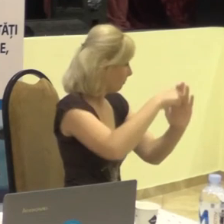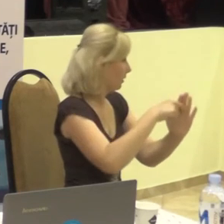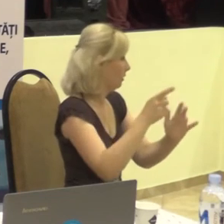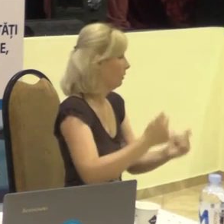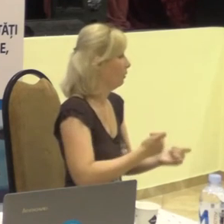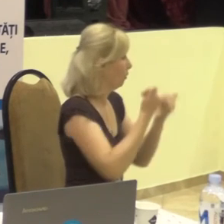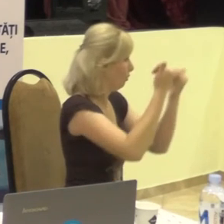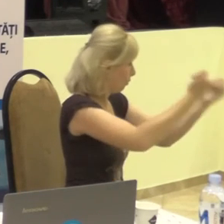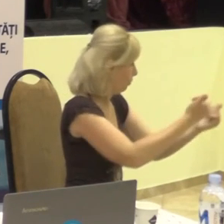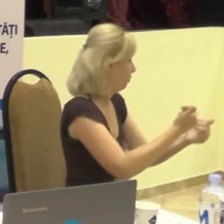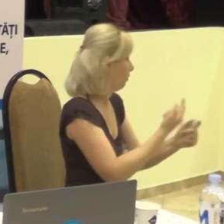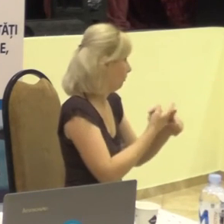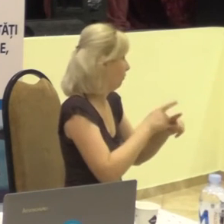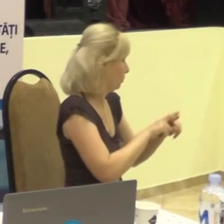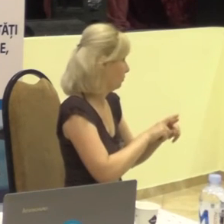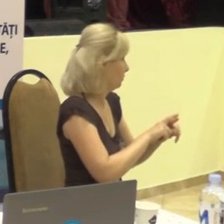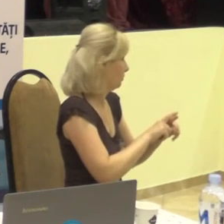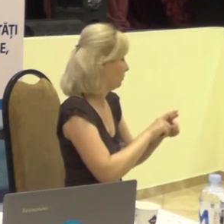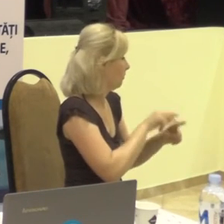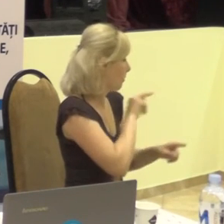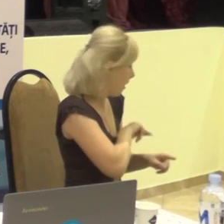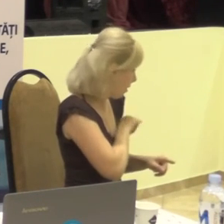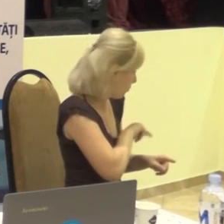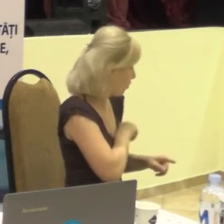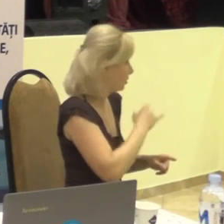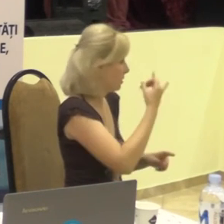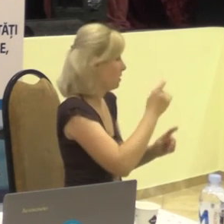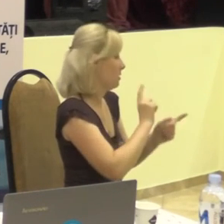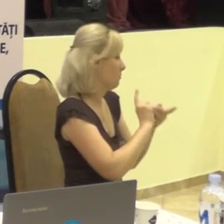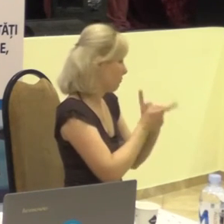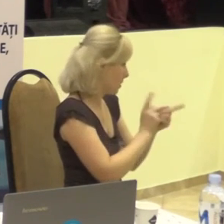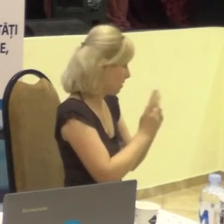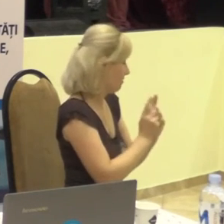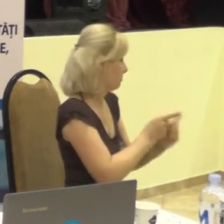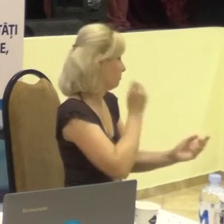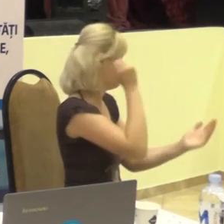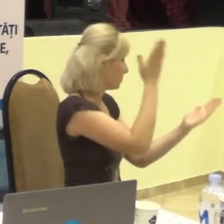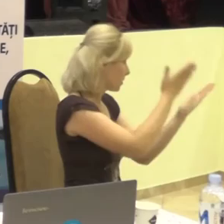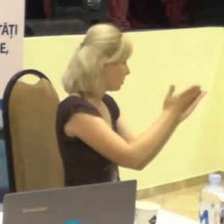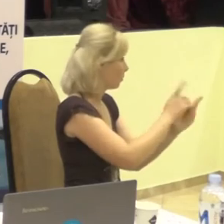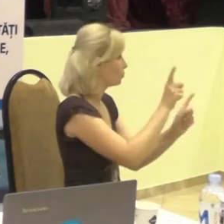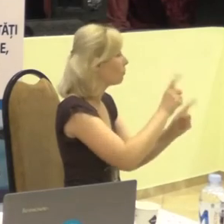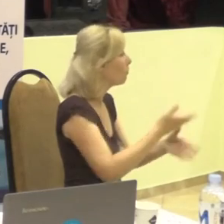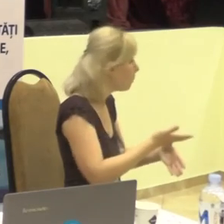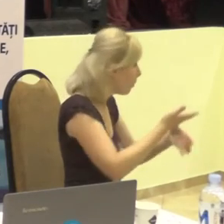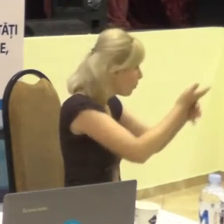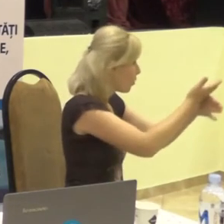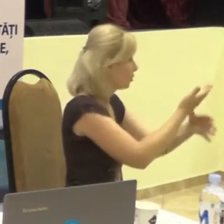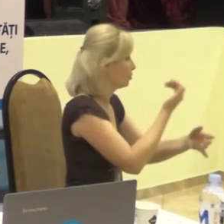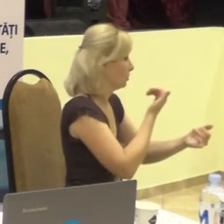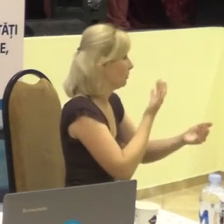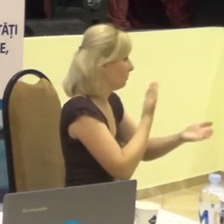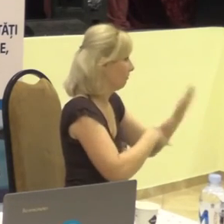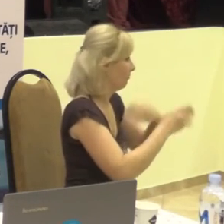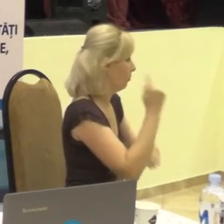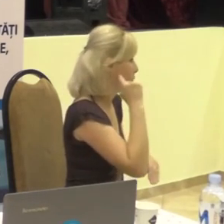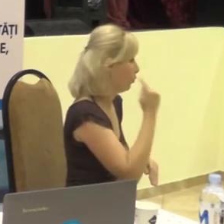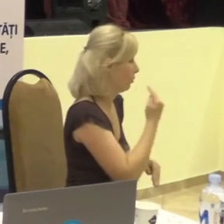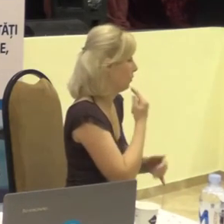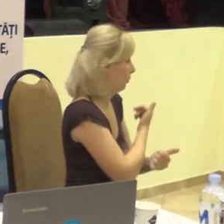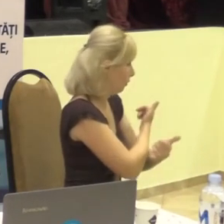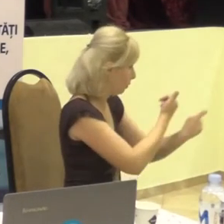preia și să comunice direct, să dezamorseze situația care poate să fie